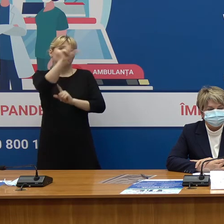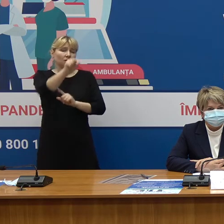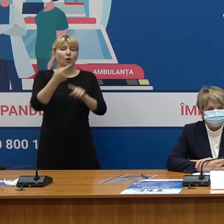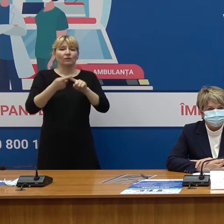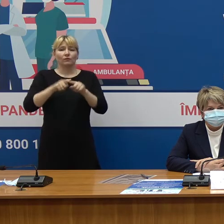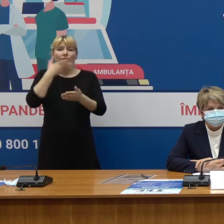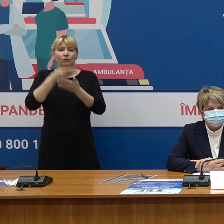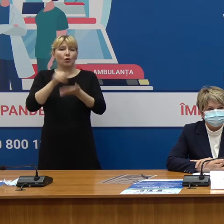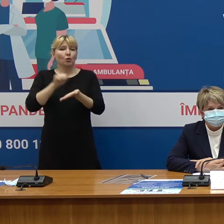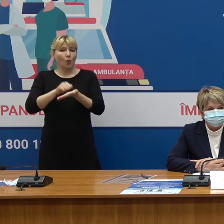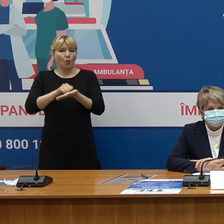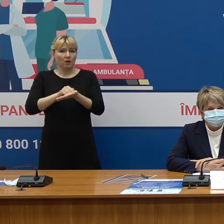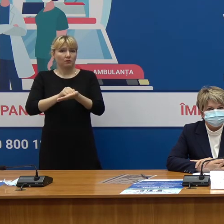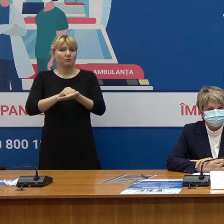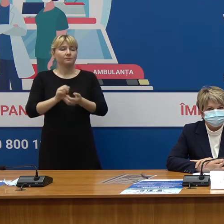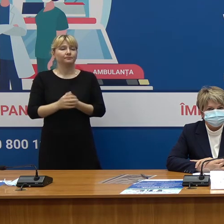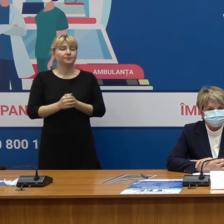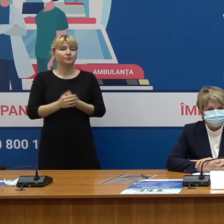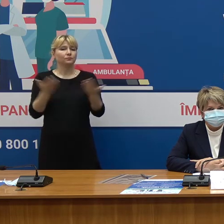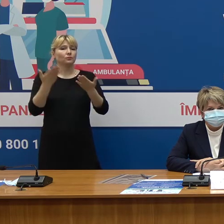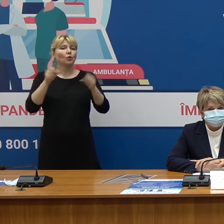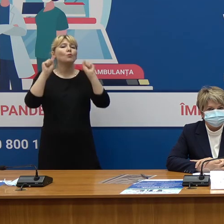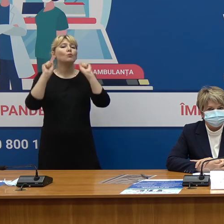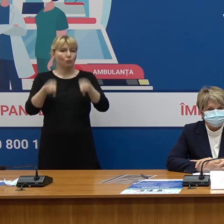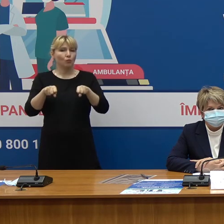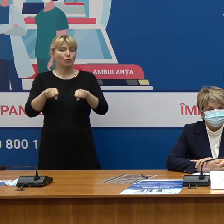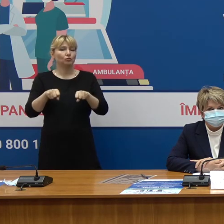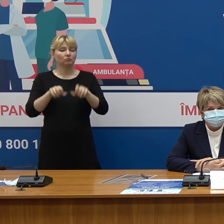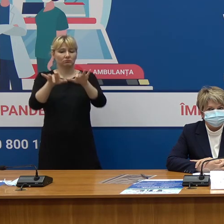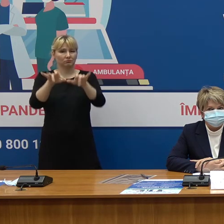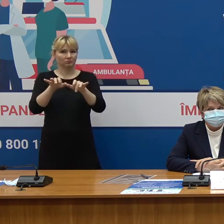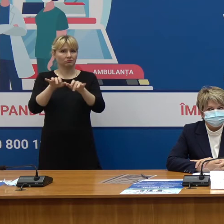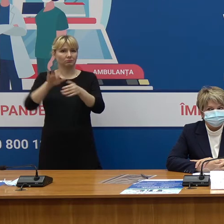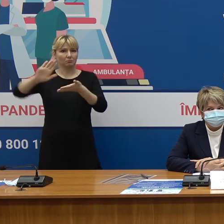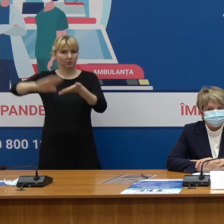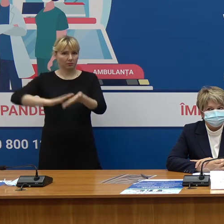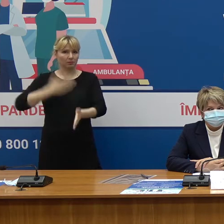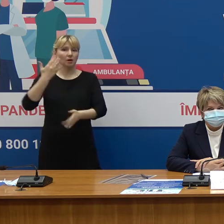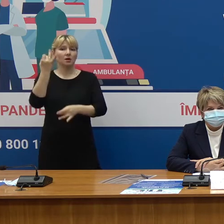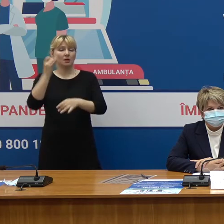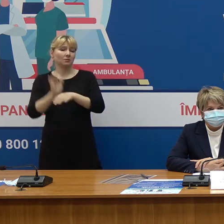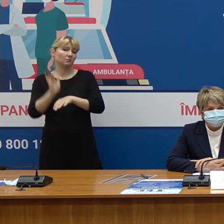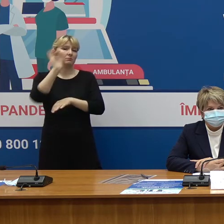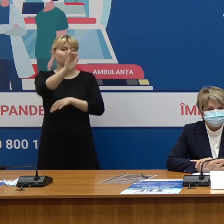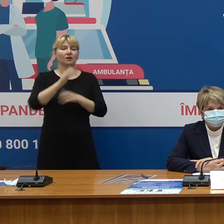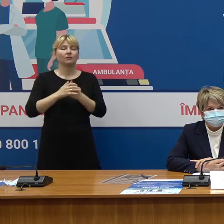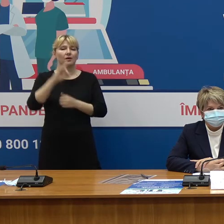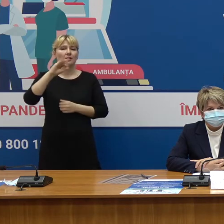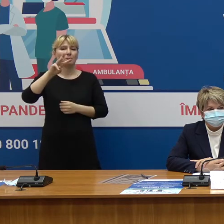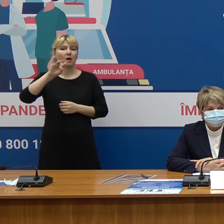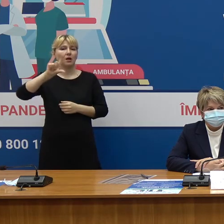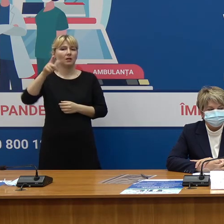documentul confirmativ care poate fi descărcat și poate fi trimis și pe adresa de e-mail.